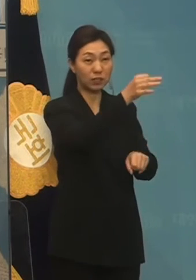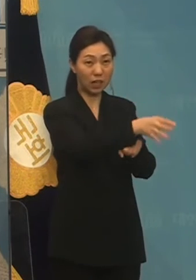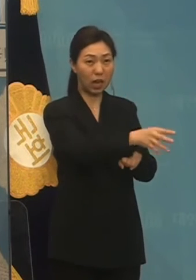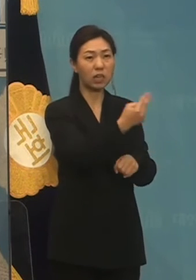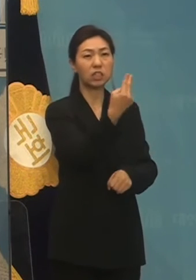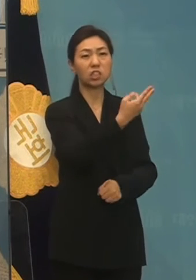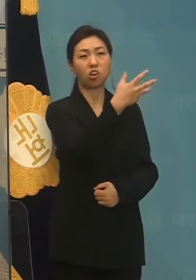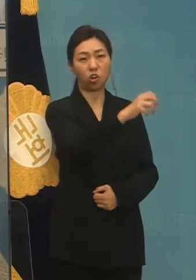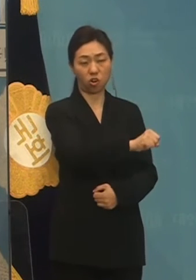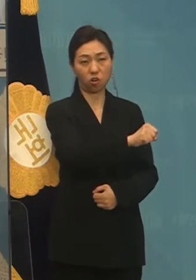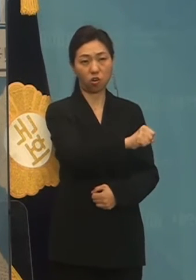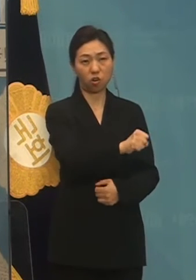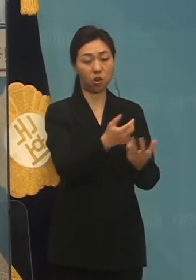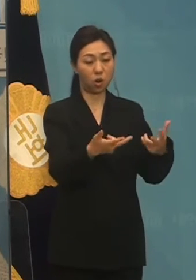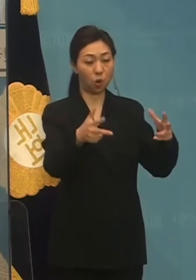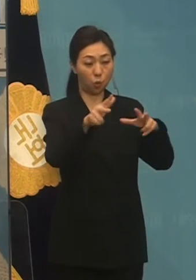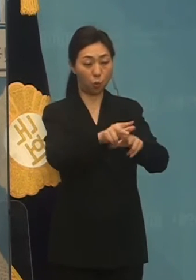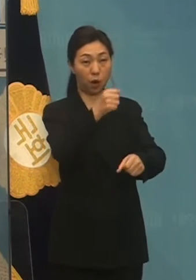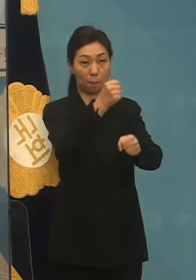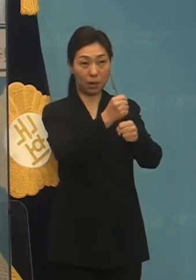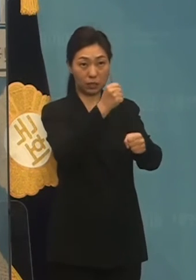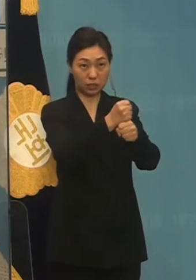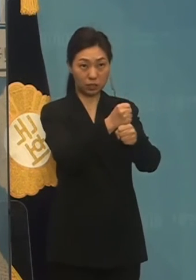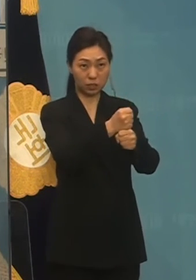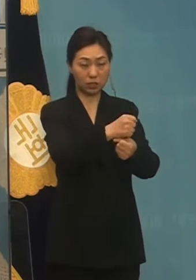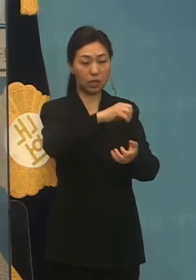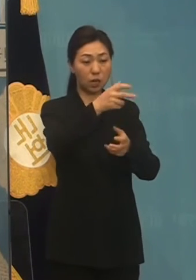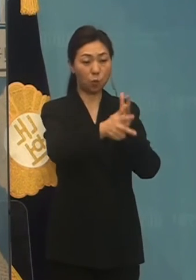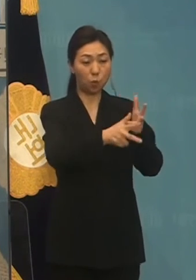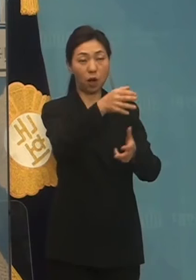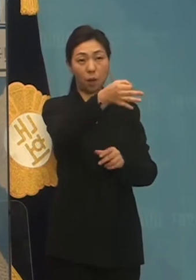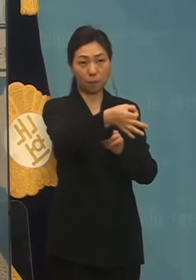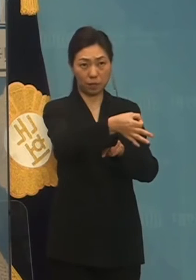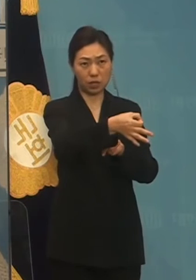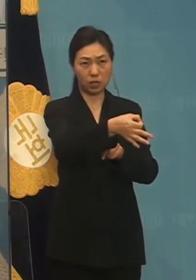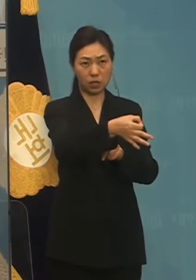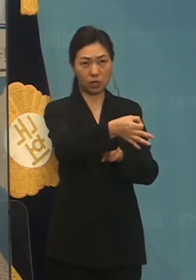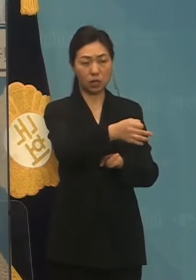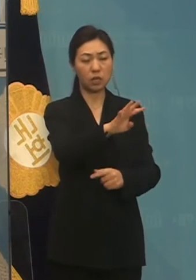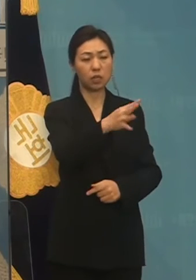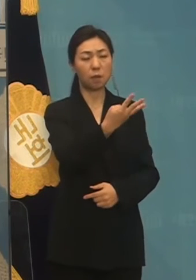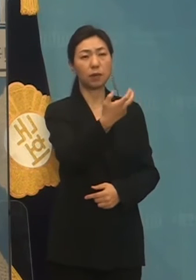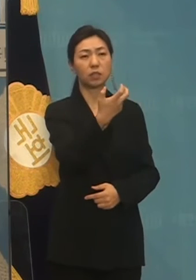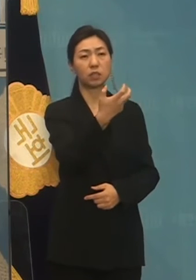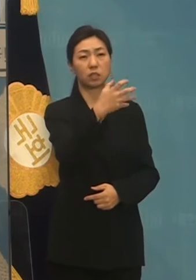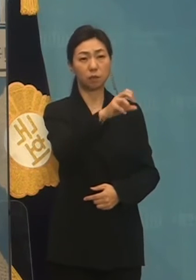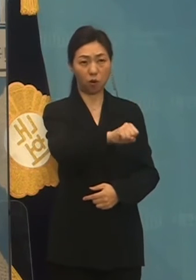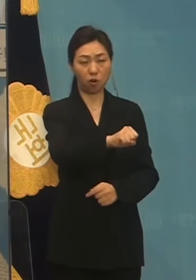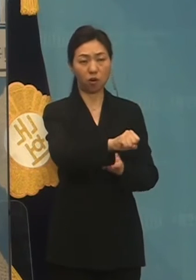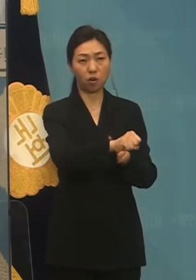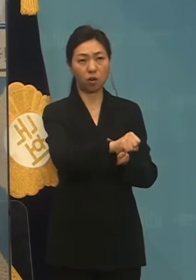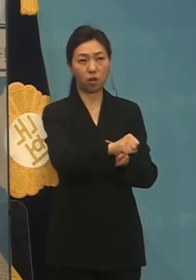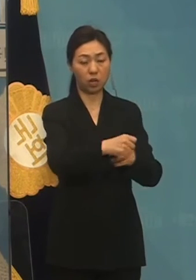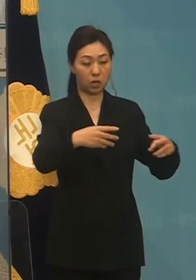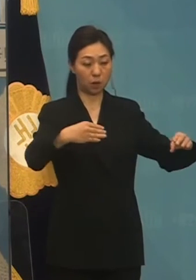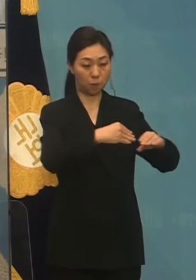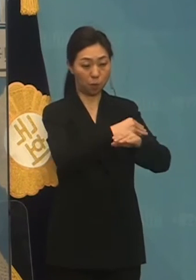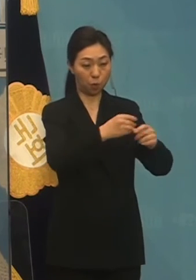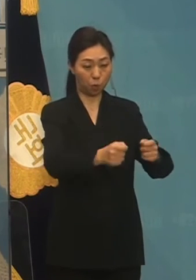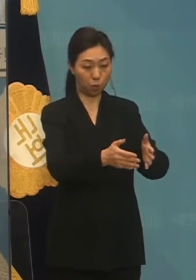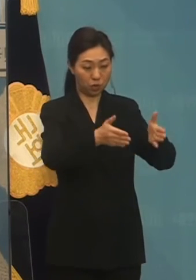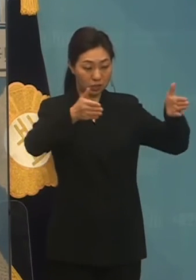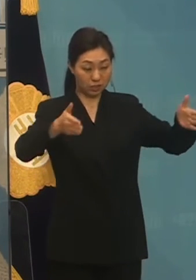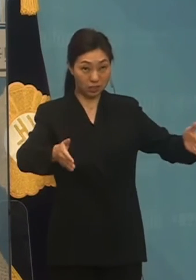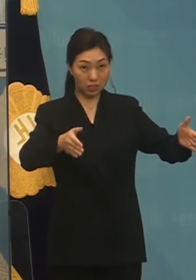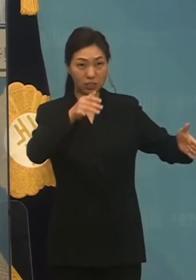2,000억 원, 공원 도성 공사비로 487억 원, 도로 확장에 188억 원